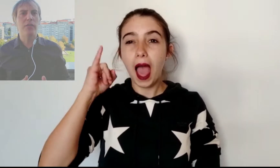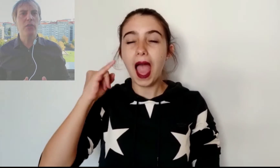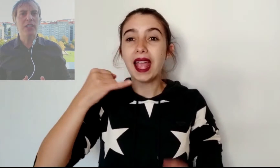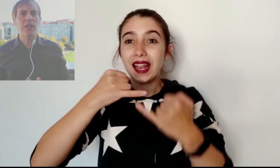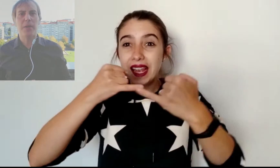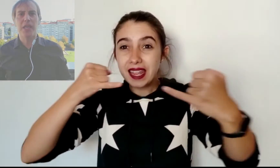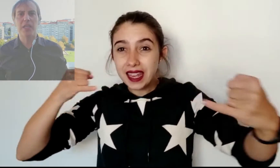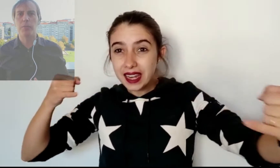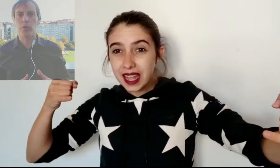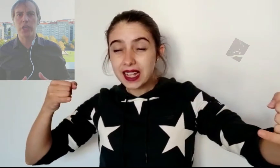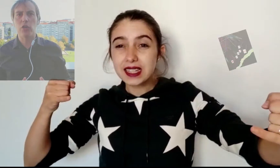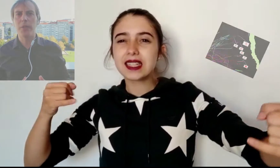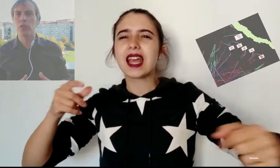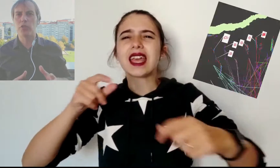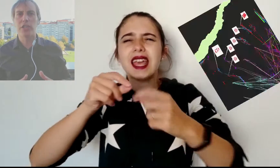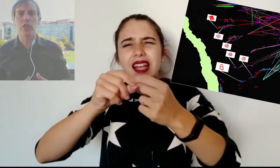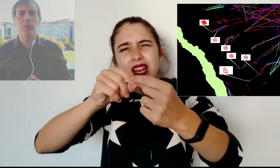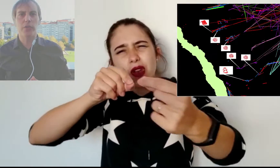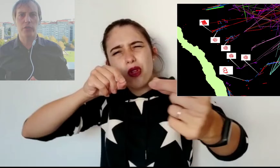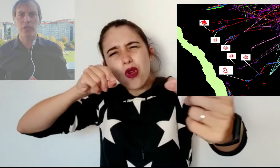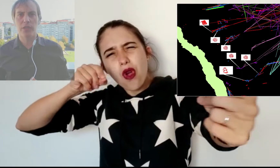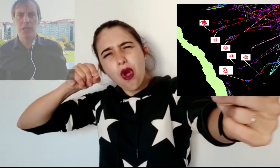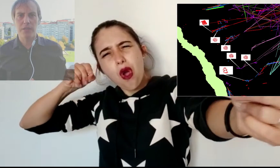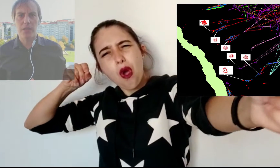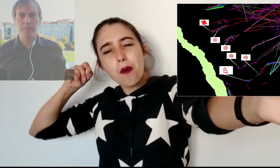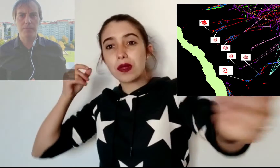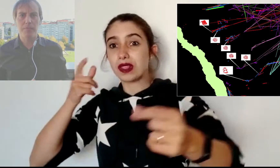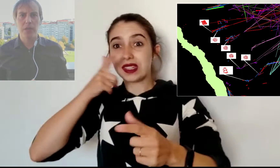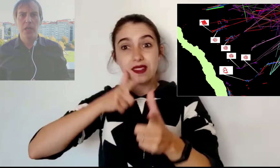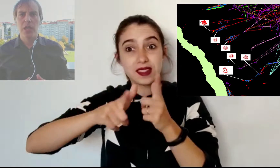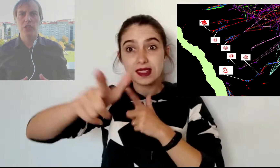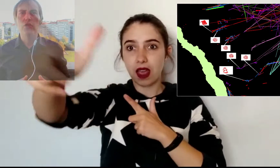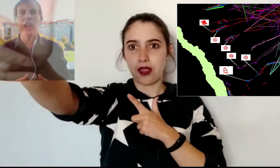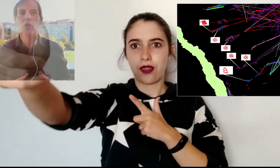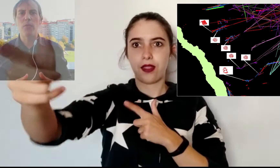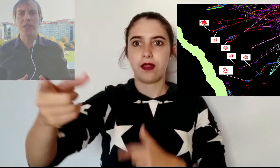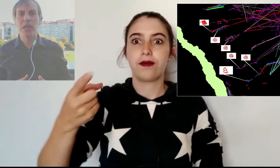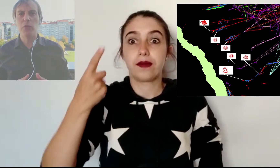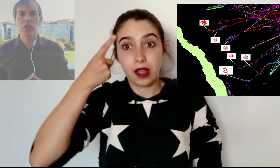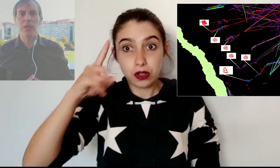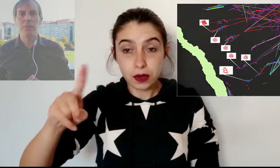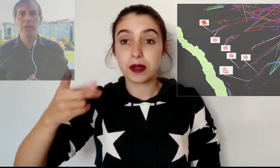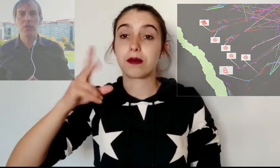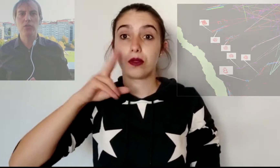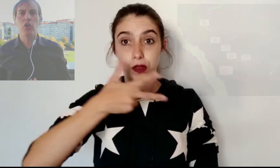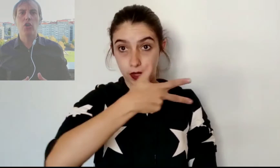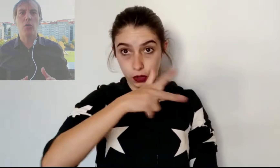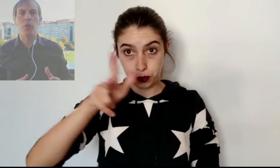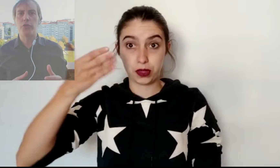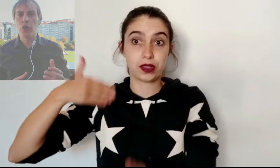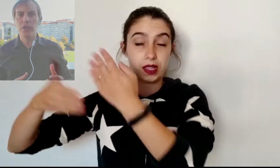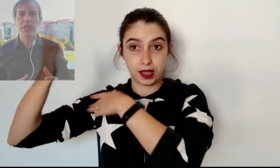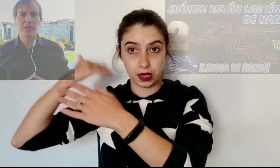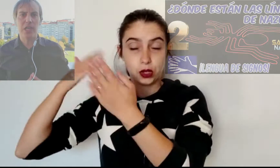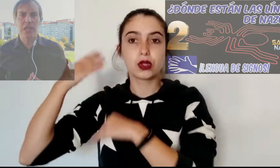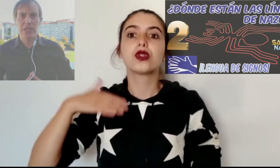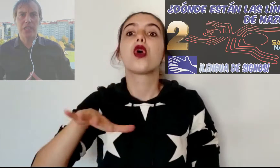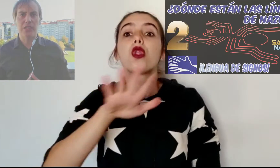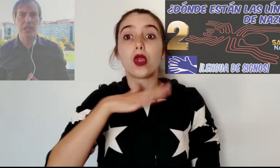zonas separadas por kilómetros y kilómetros de distancia. Eso ya lo comentamos en vídeos como dónde están las líneas de